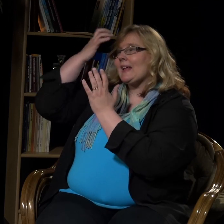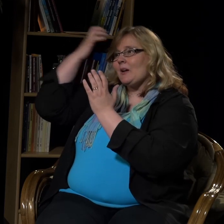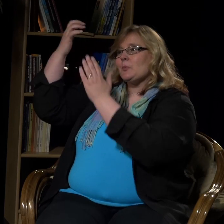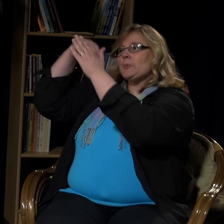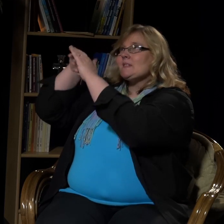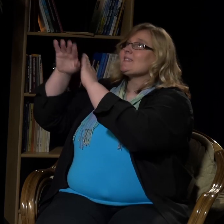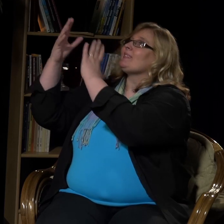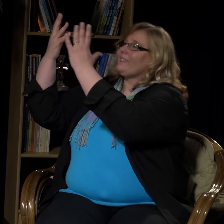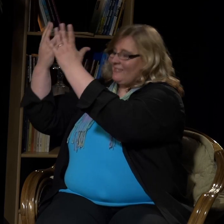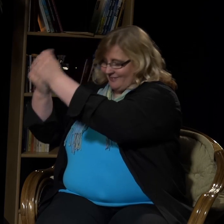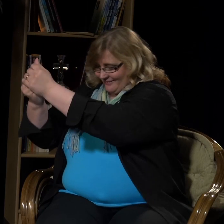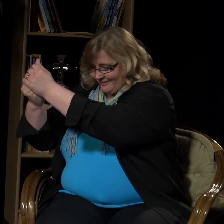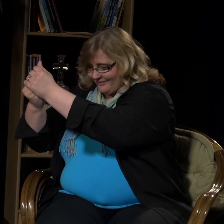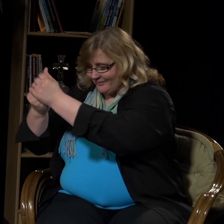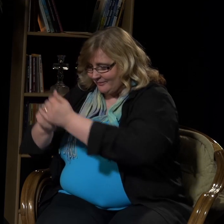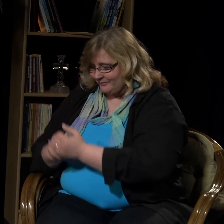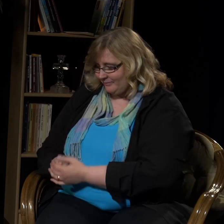ja ajatuksenne Kristuksessa Jeesuksessa.